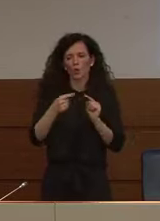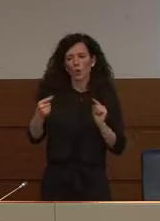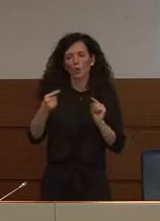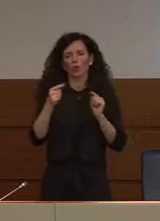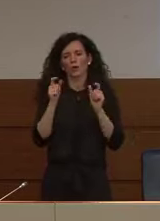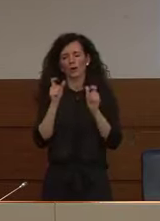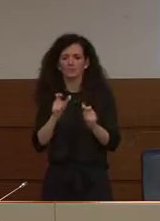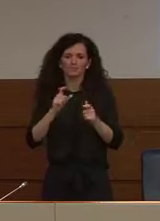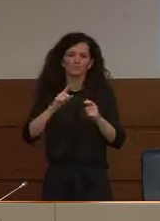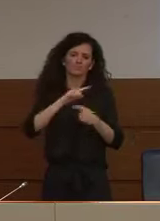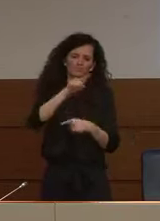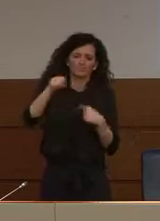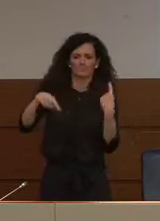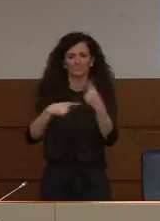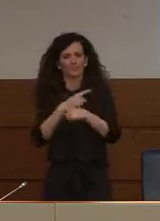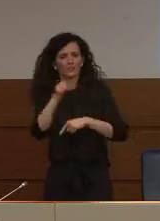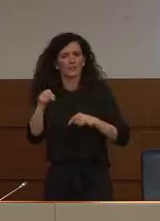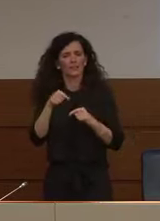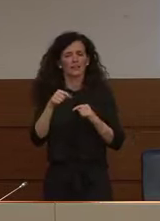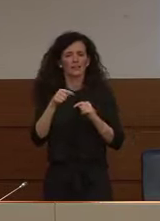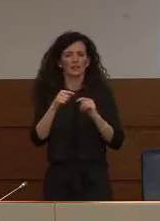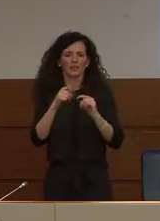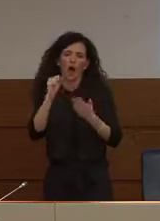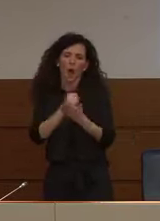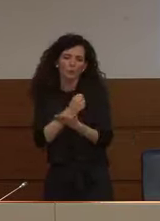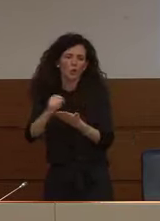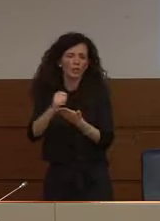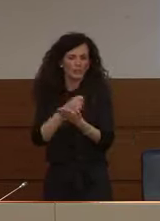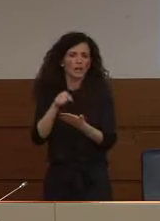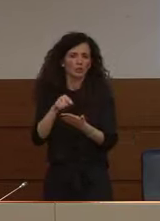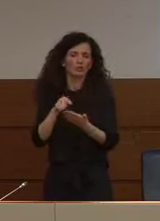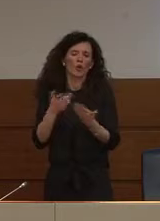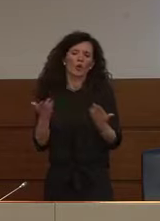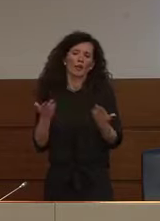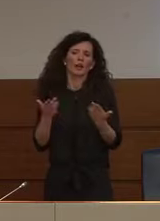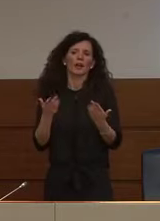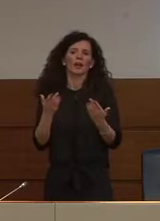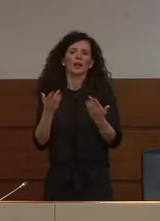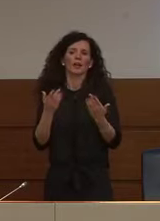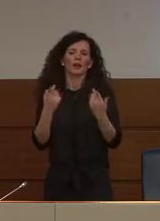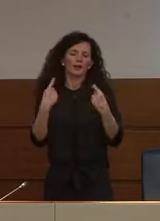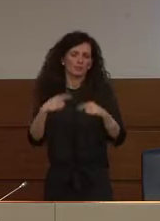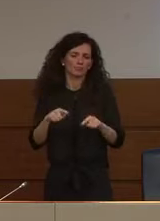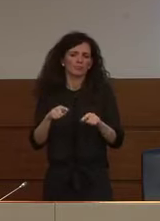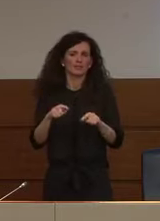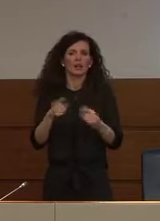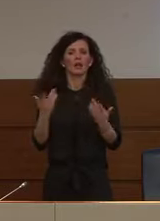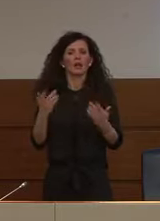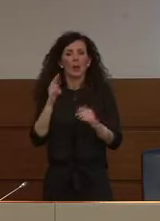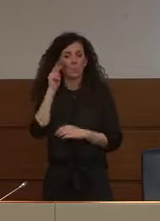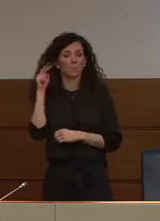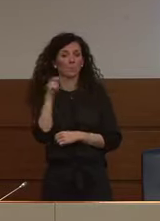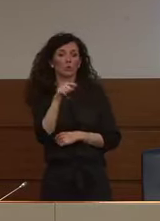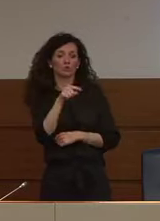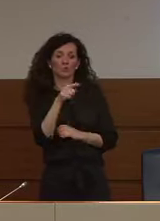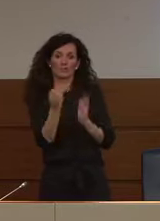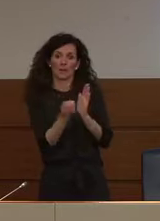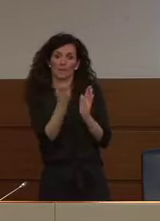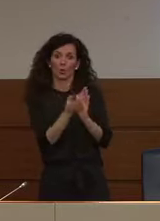per avere una autorizzazione quindi questo dal punto di vista della produzione